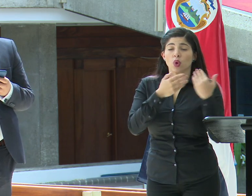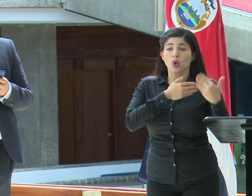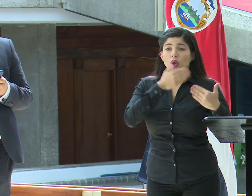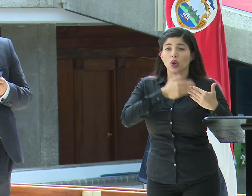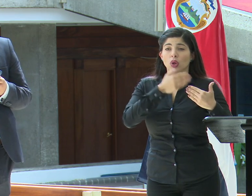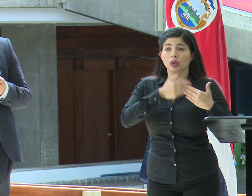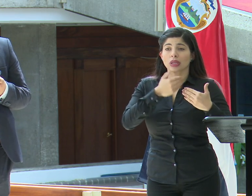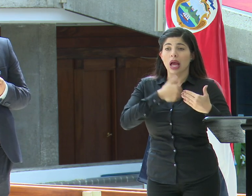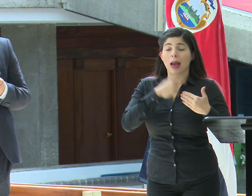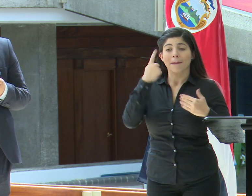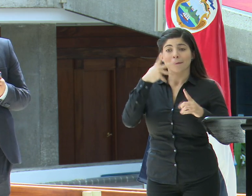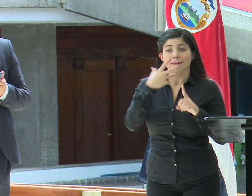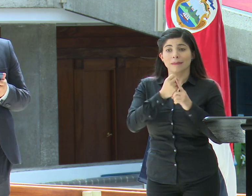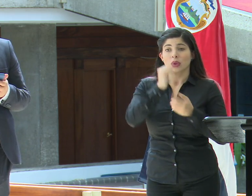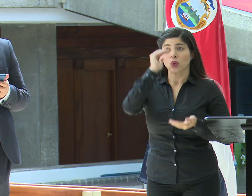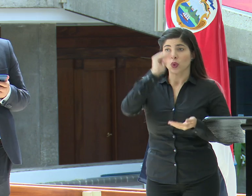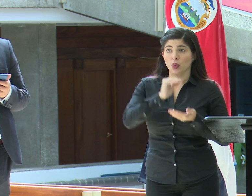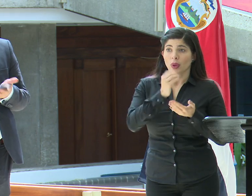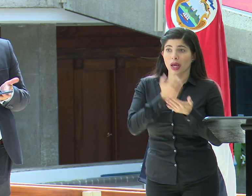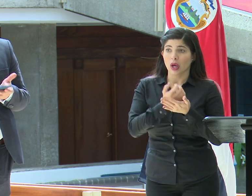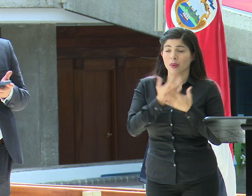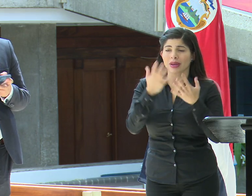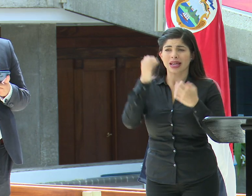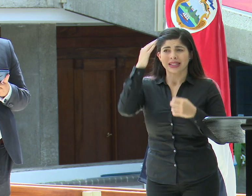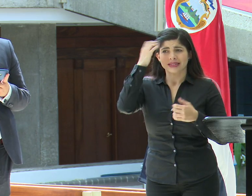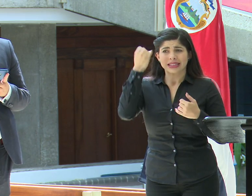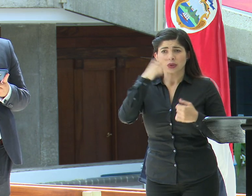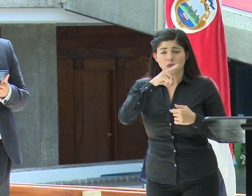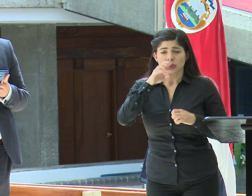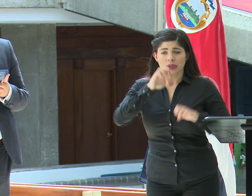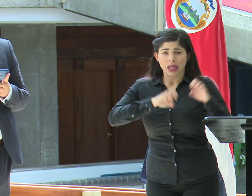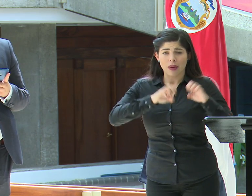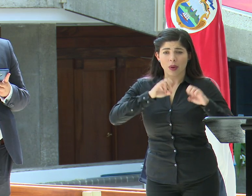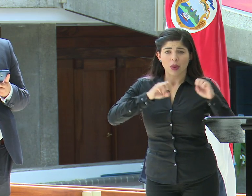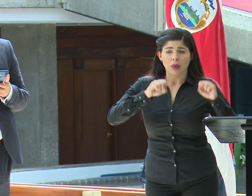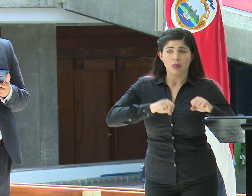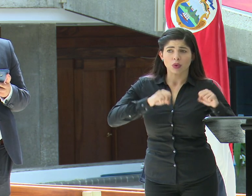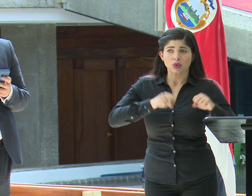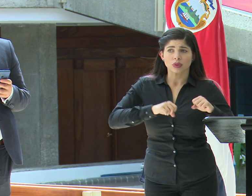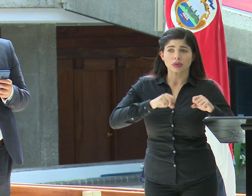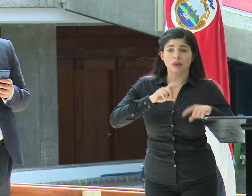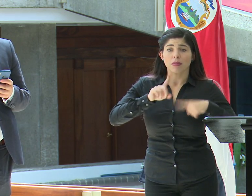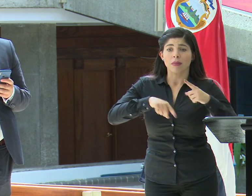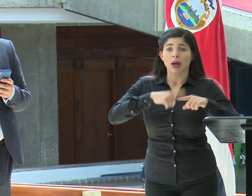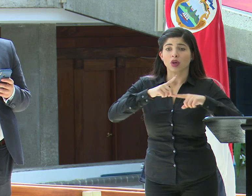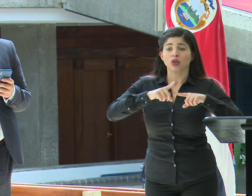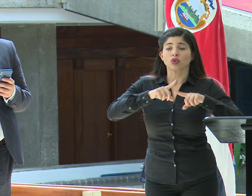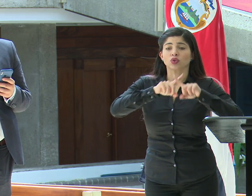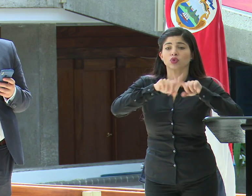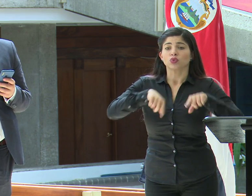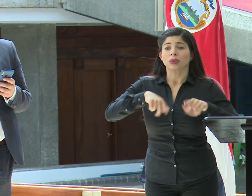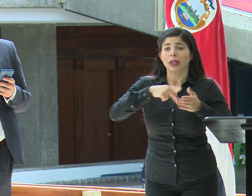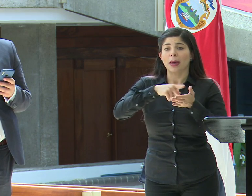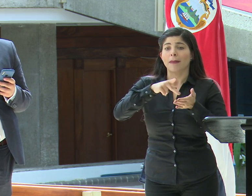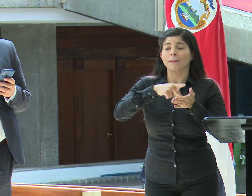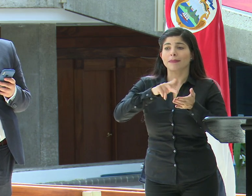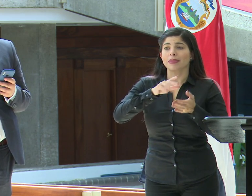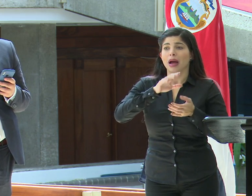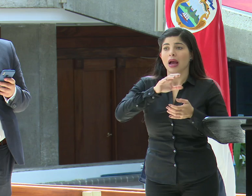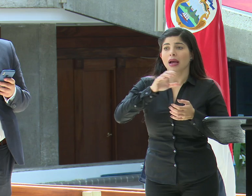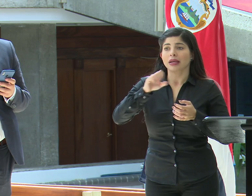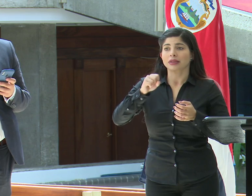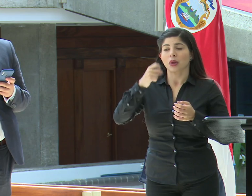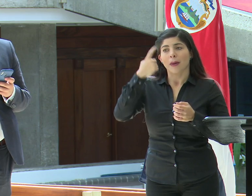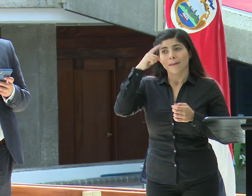para tratar de mitigar el impacto económico, quisiera saber si están valorando específicamente suspender el pago del seguro para trabajadores